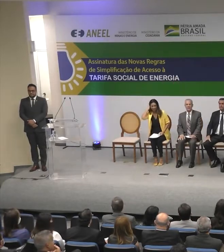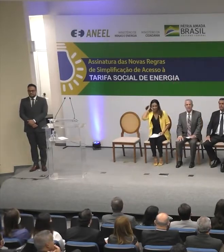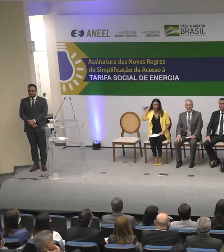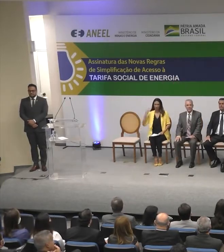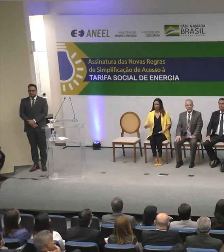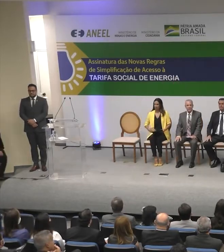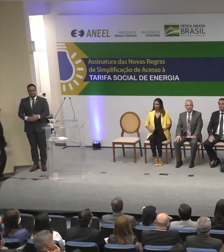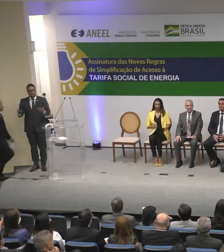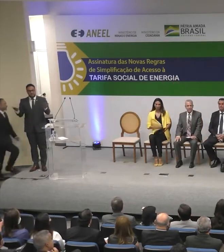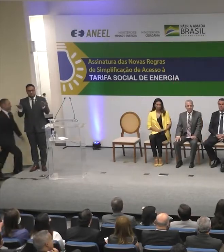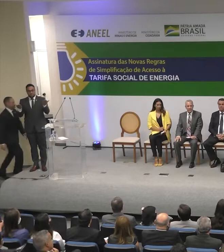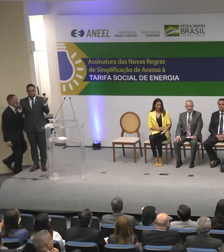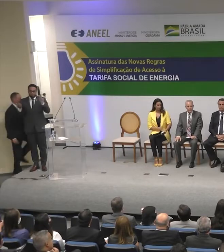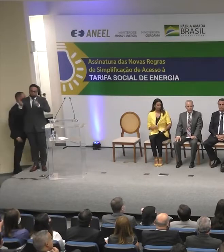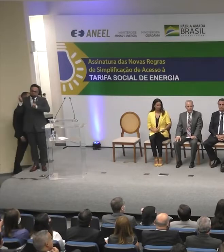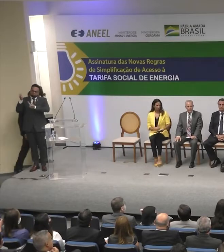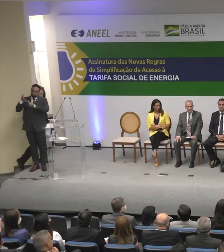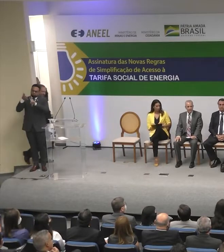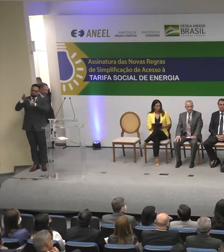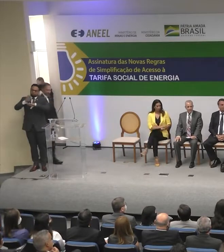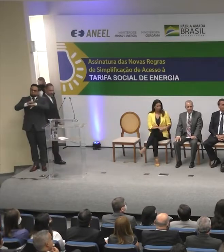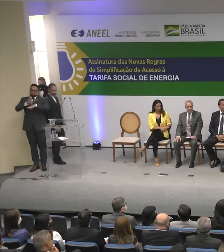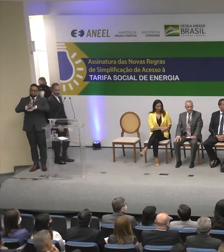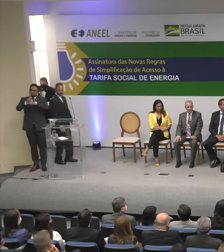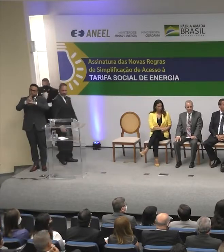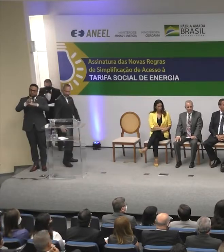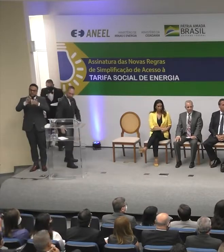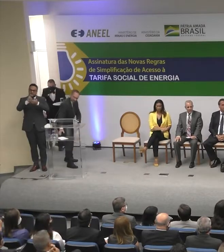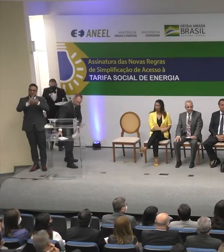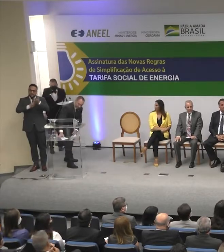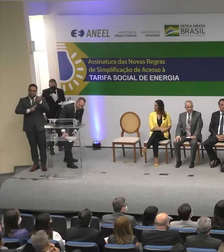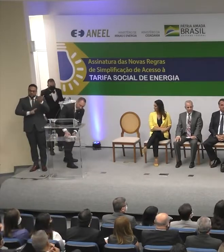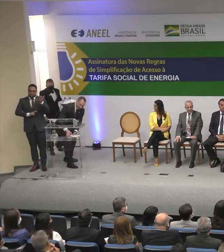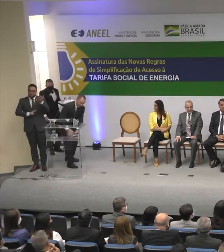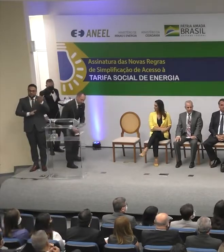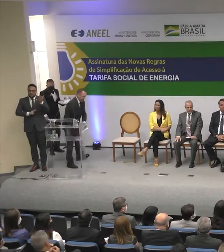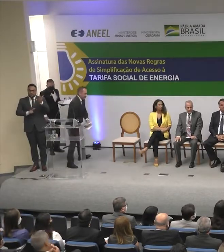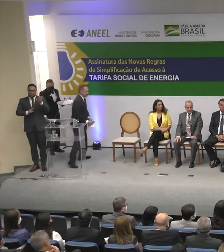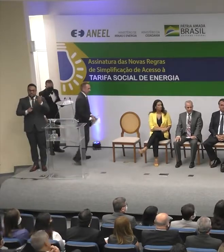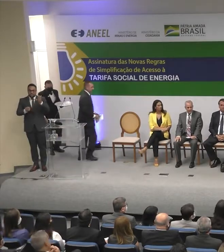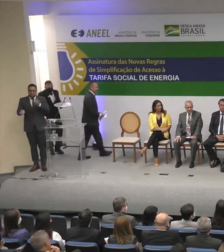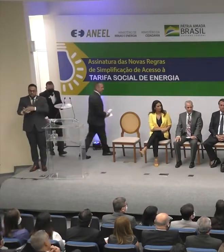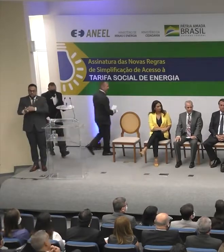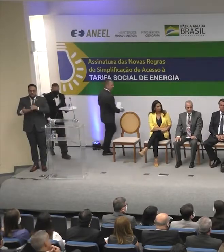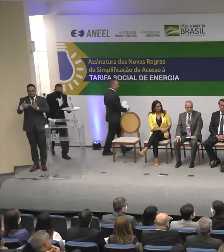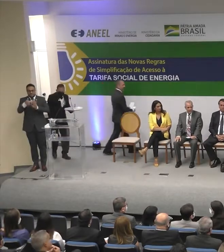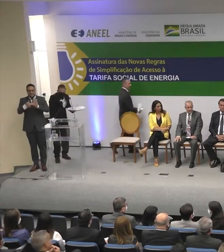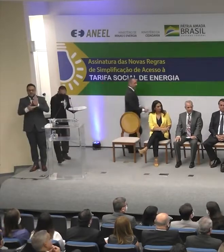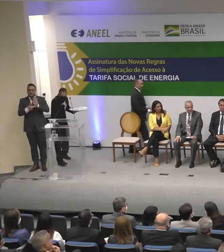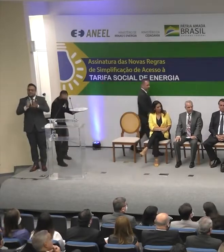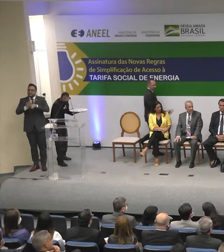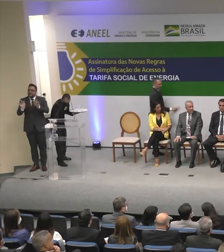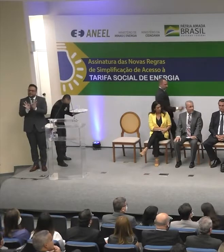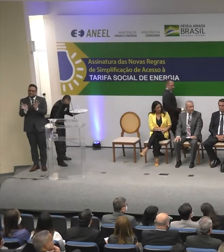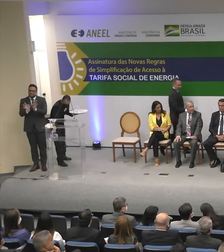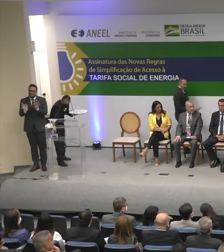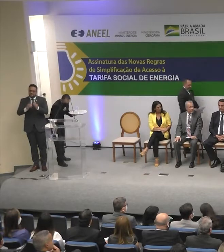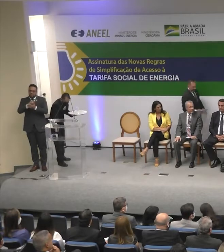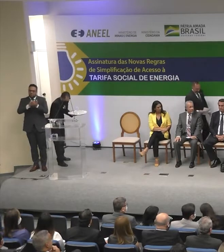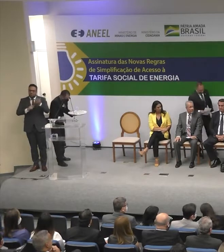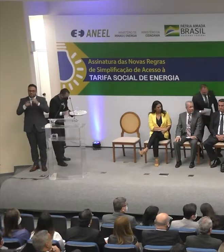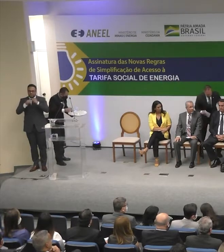Fará uso da palavra O autor do projeto De lei Das novas regras De simplificação De acesso A tarifa social De energia